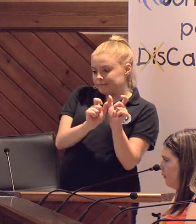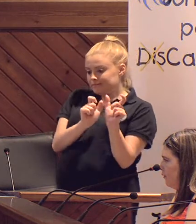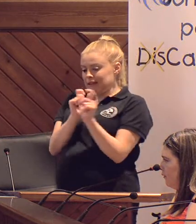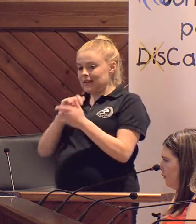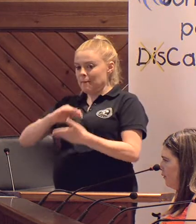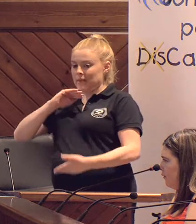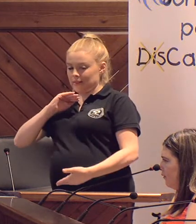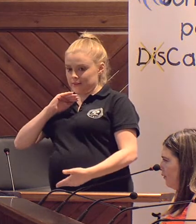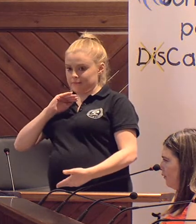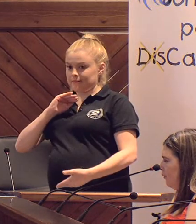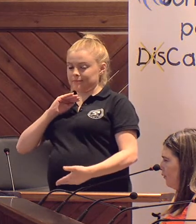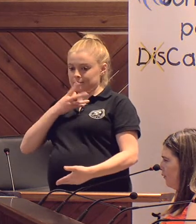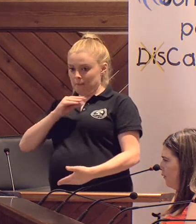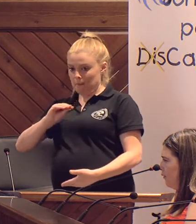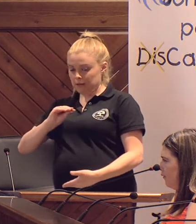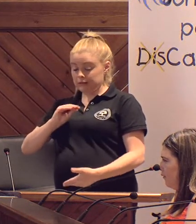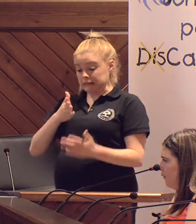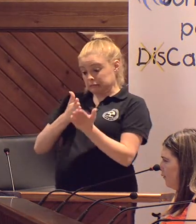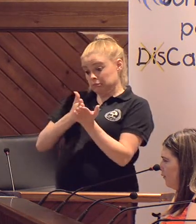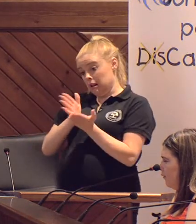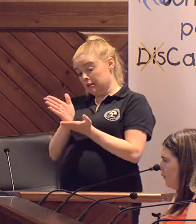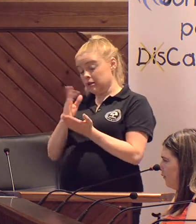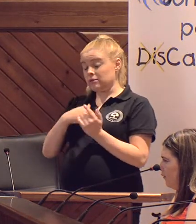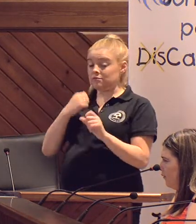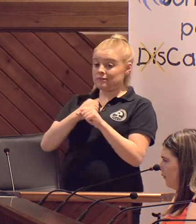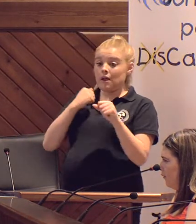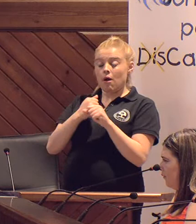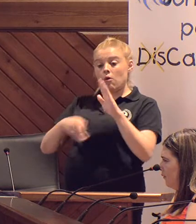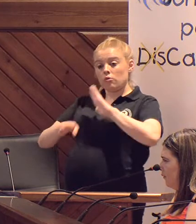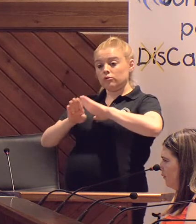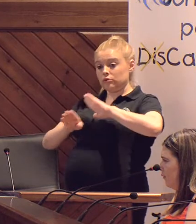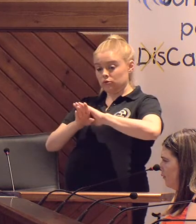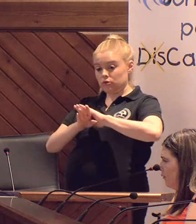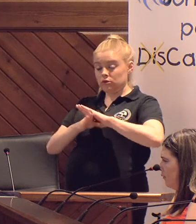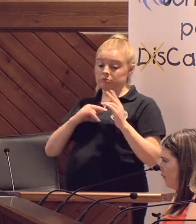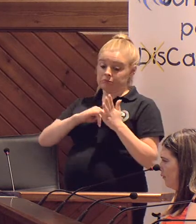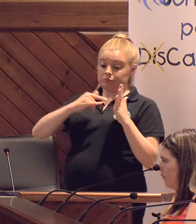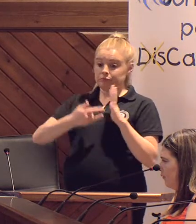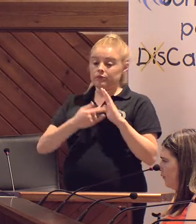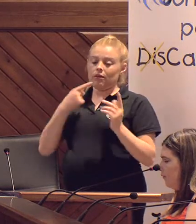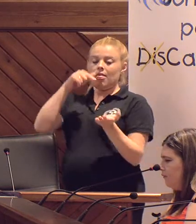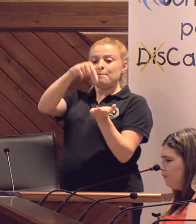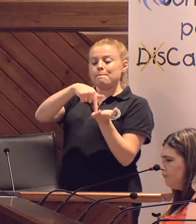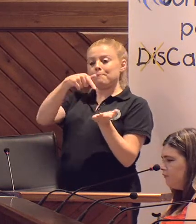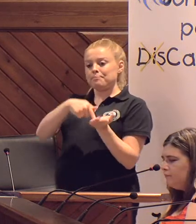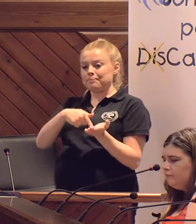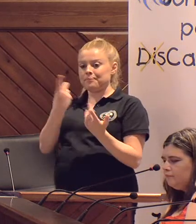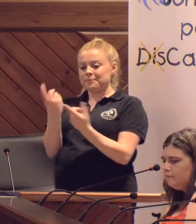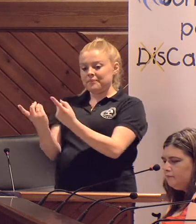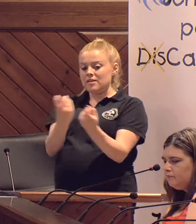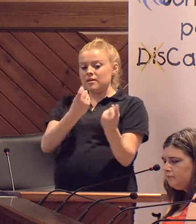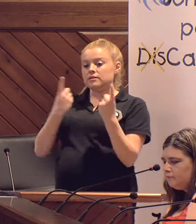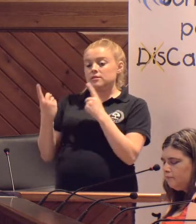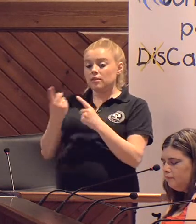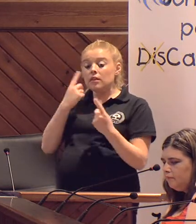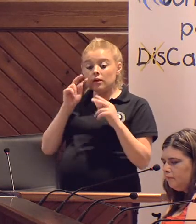En esta línea continuará nuestro trabajo, siendo instrumento de reivindicación de las necesidades que se